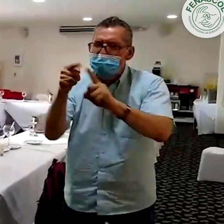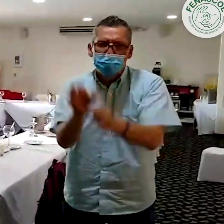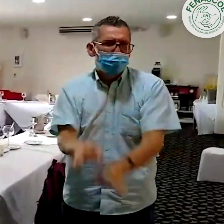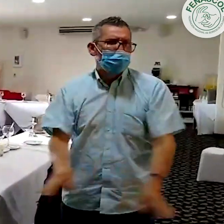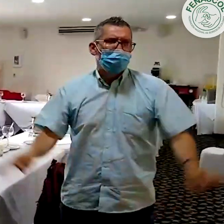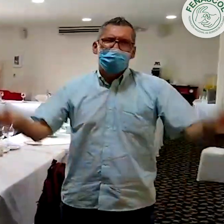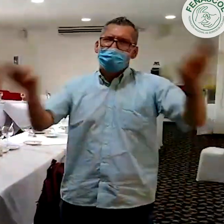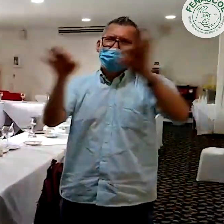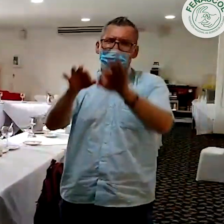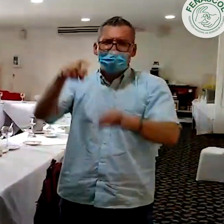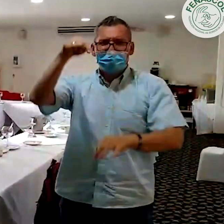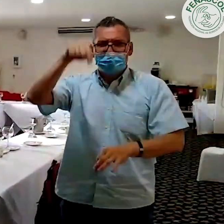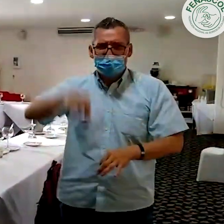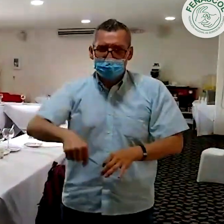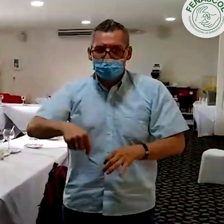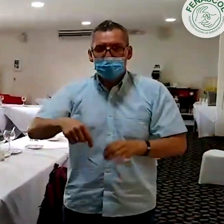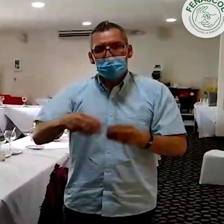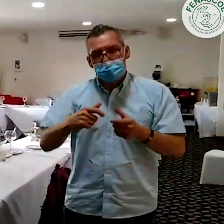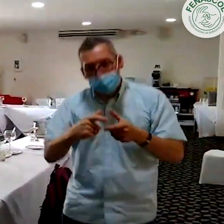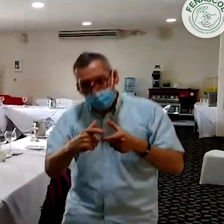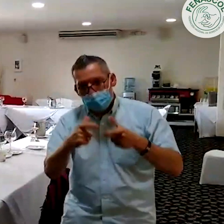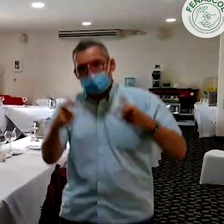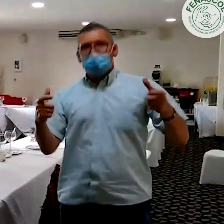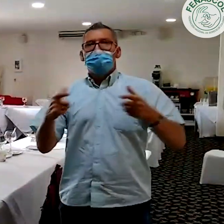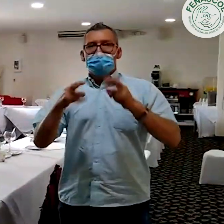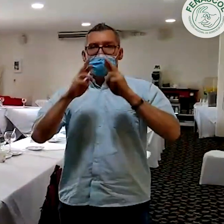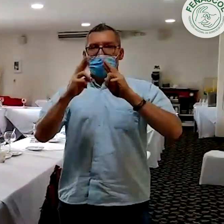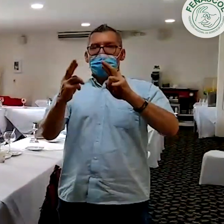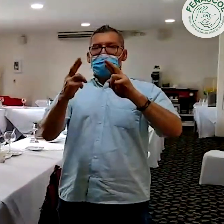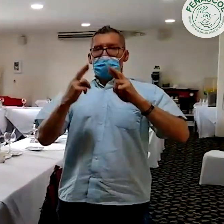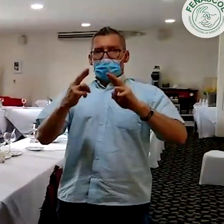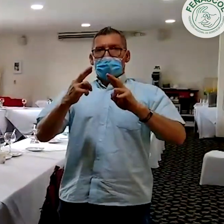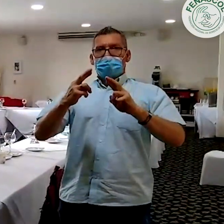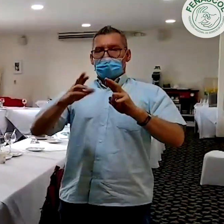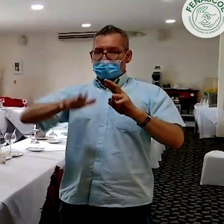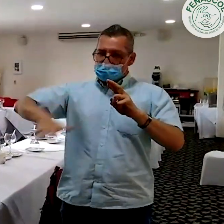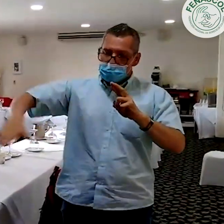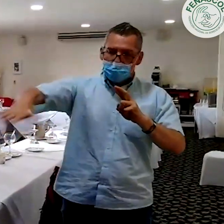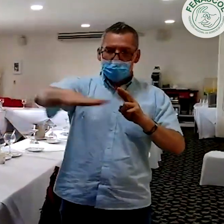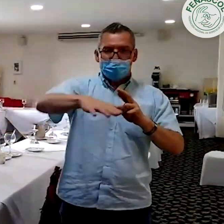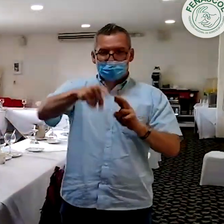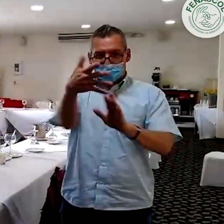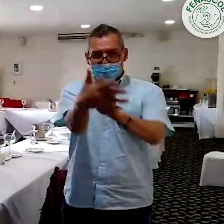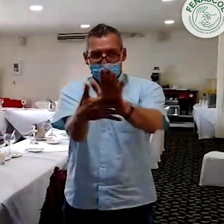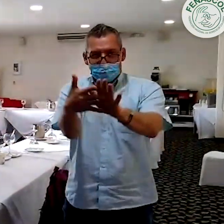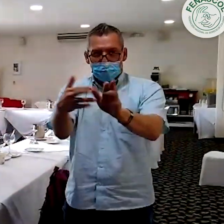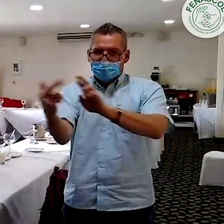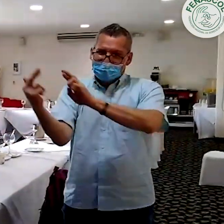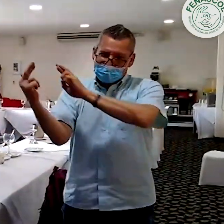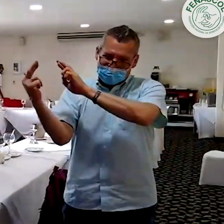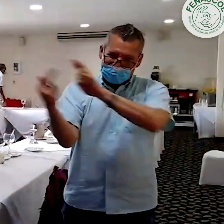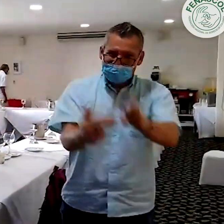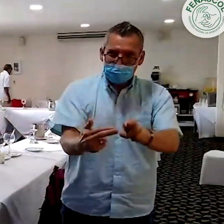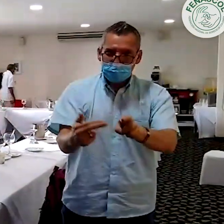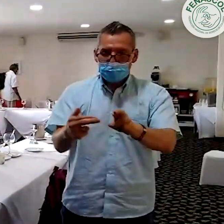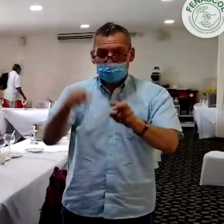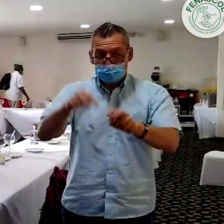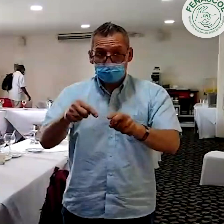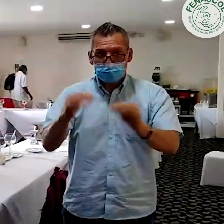aquí, el cual es aumentar el reconocimiento en todo el territorio